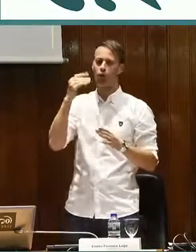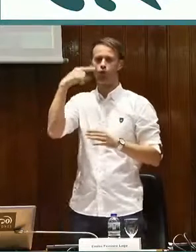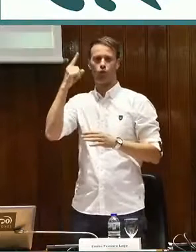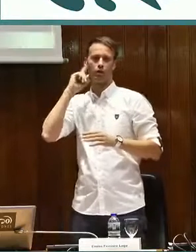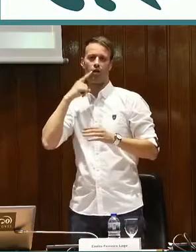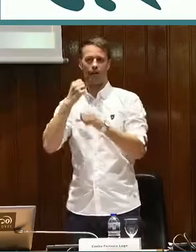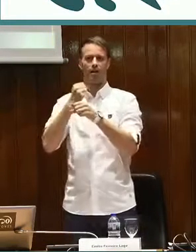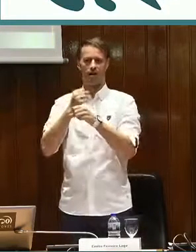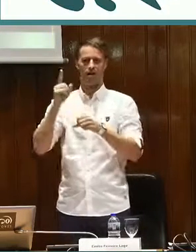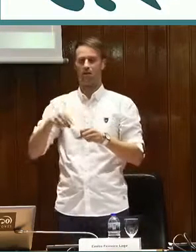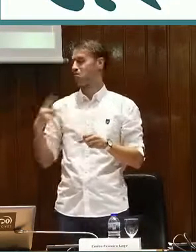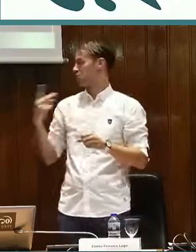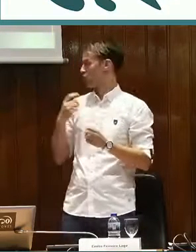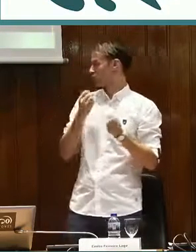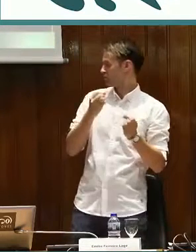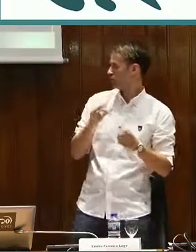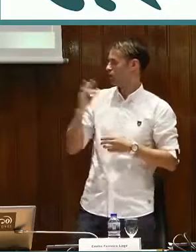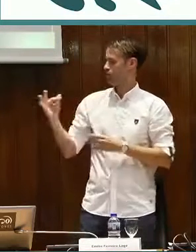que venimos haciendo desde hace mucho tiempo.